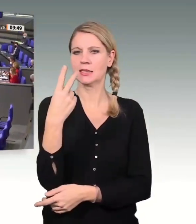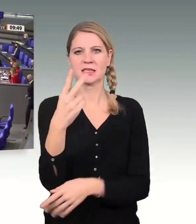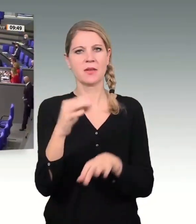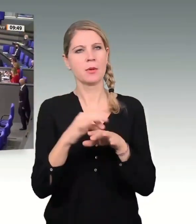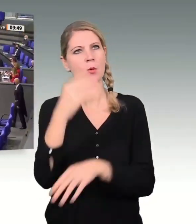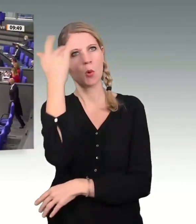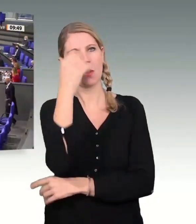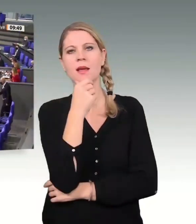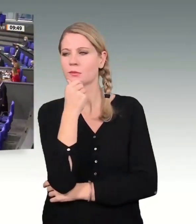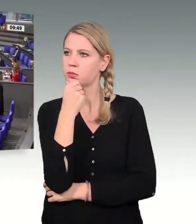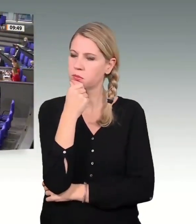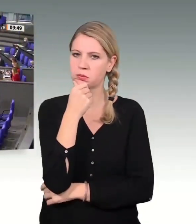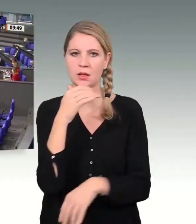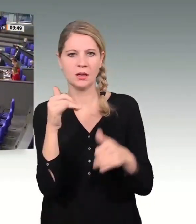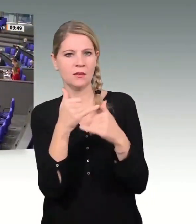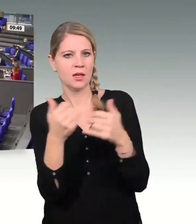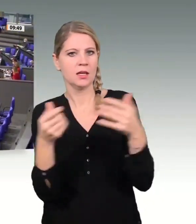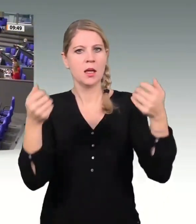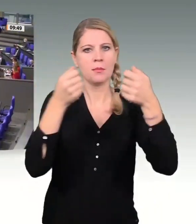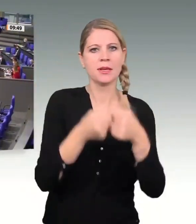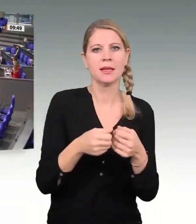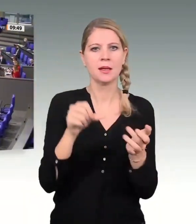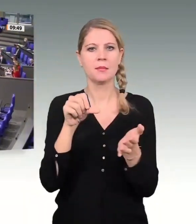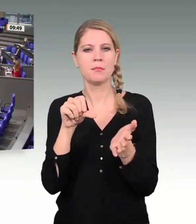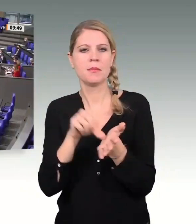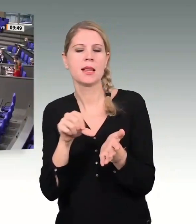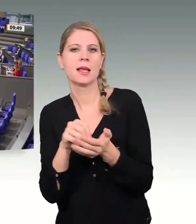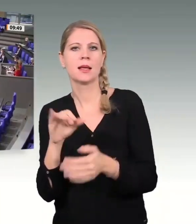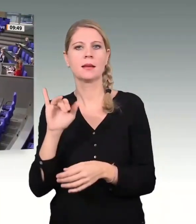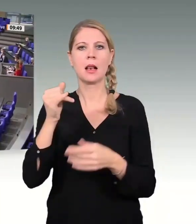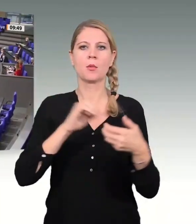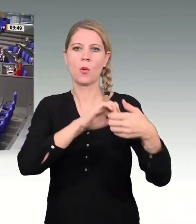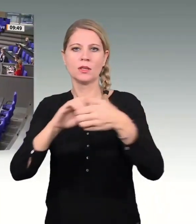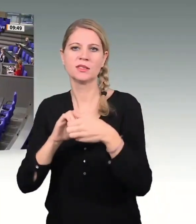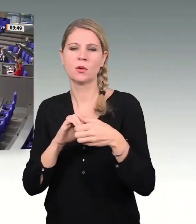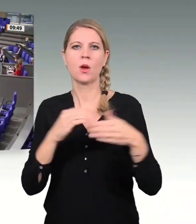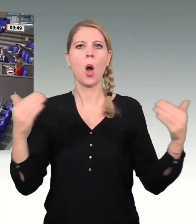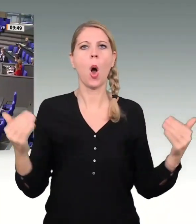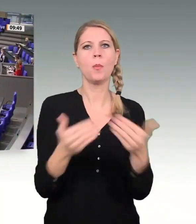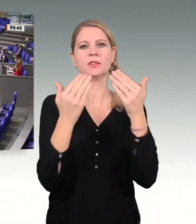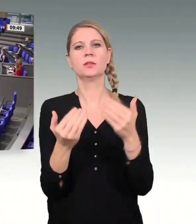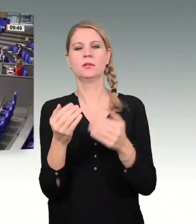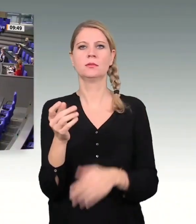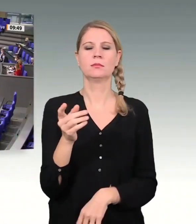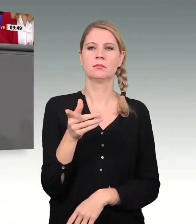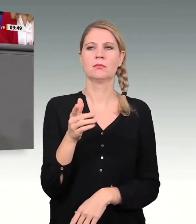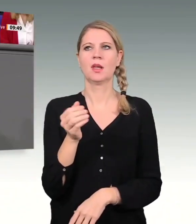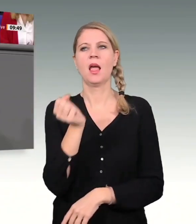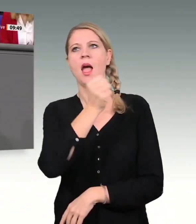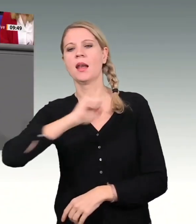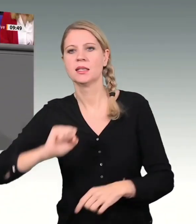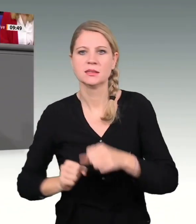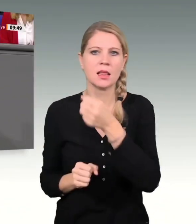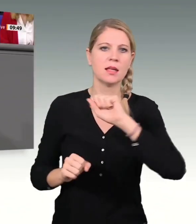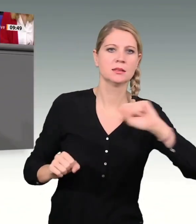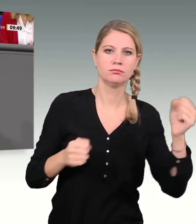einer Mitte-Gelb-Koalition der Opposition rechts, links und, naja, da müssen wir noch mal drüber reden. Also, ich will es einfach